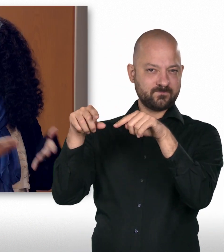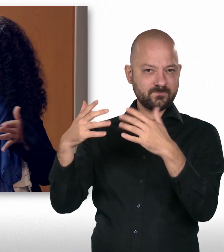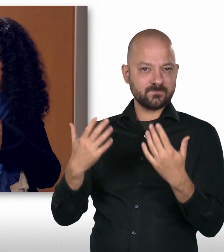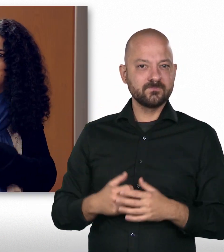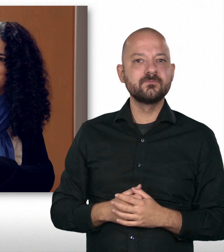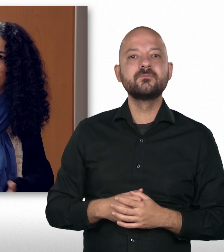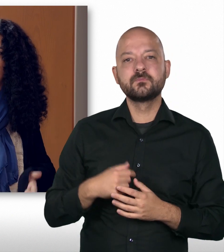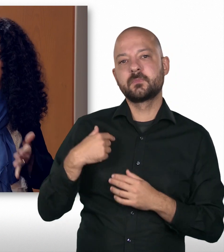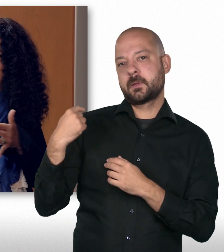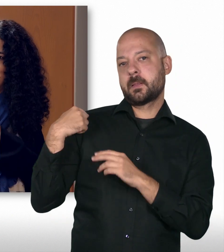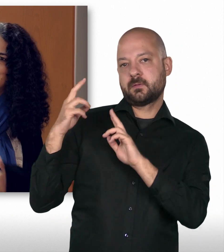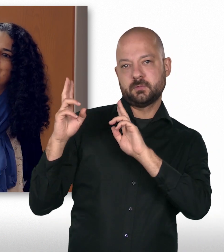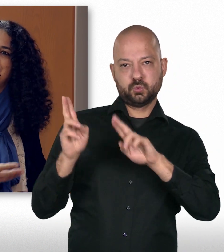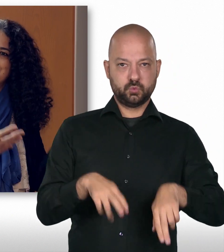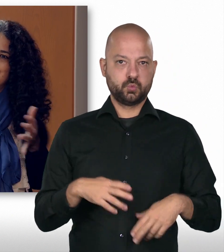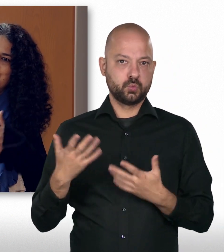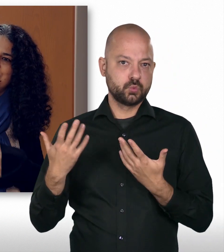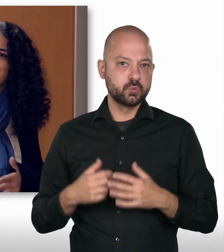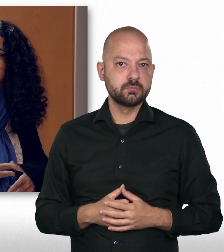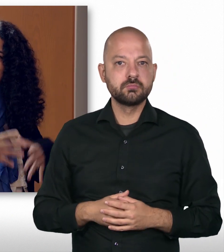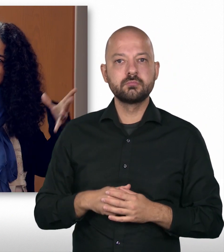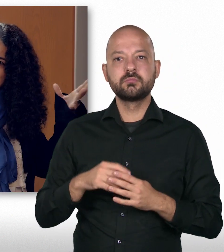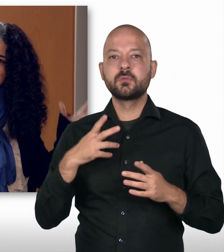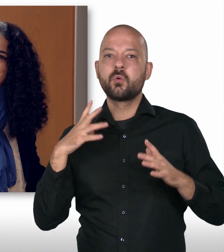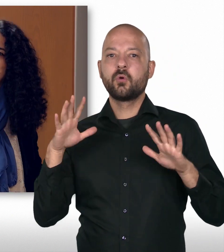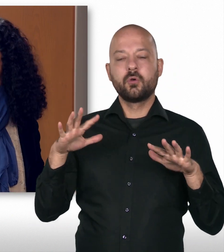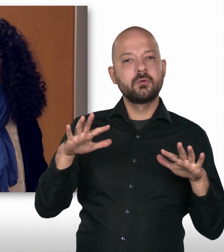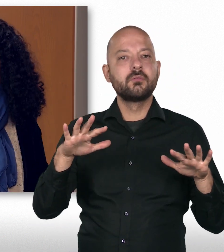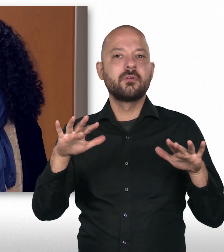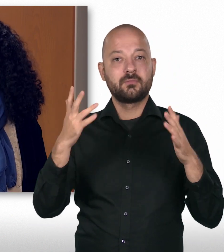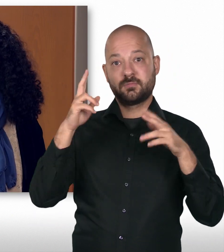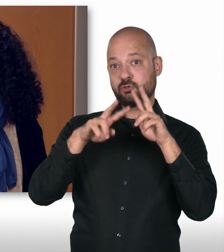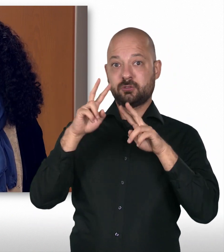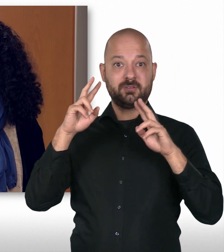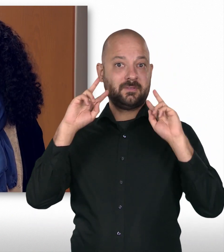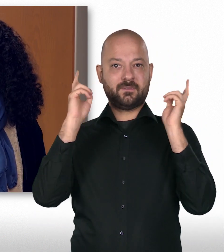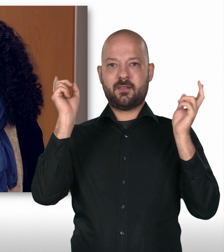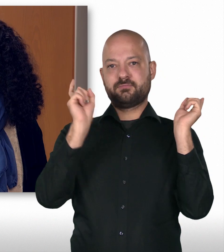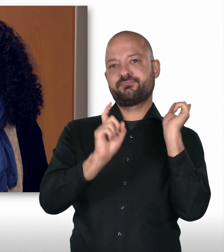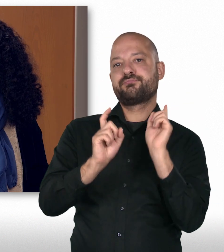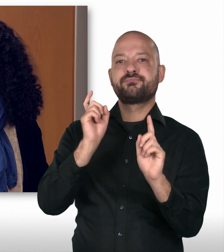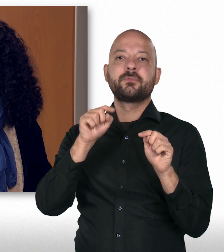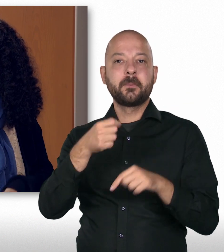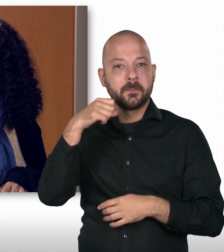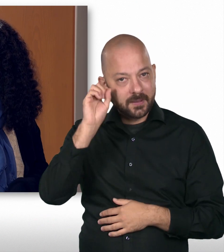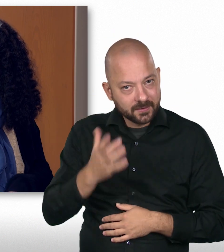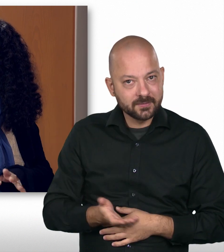gerade alle auf dem Weg zurück. So langsam trudeln wir alle aus allen Ecken der Welt rein nach Berlin und machen dann hier einen